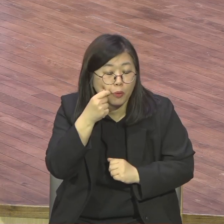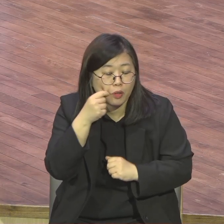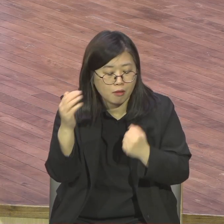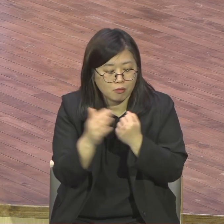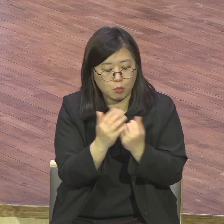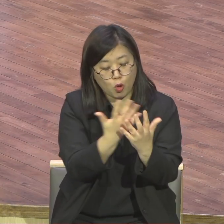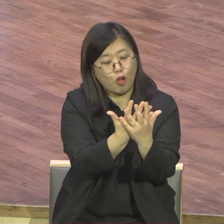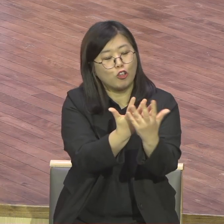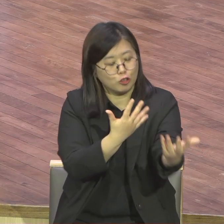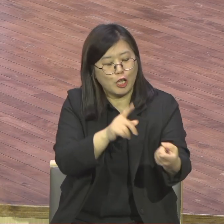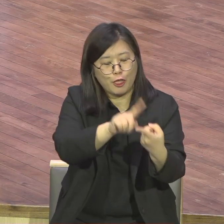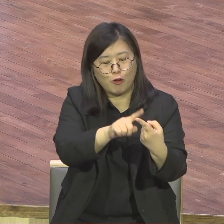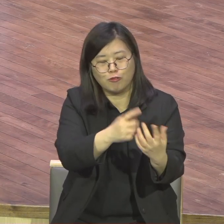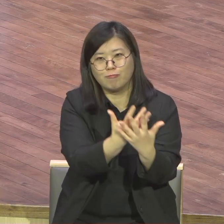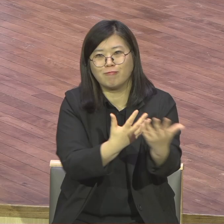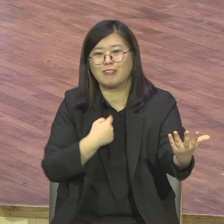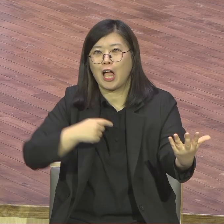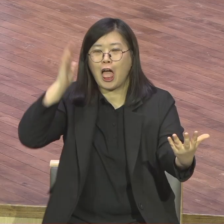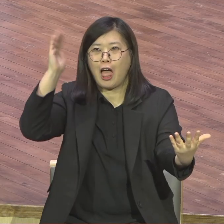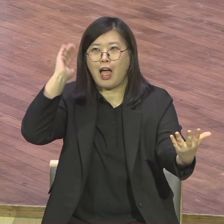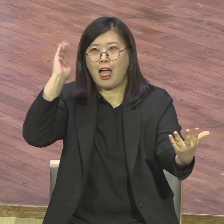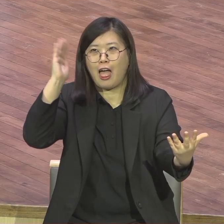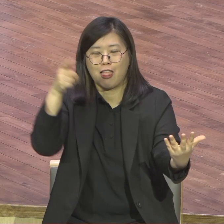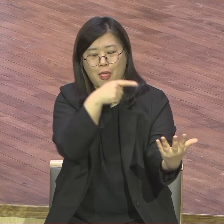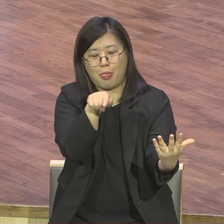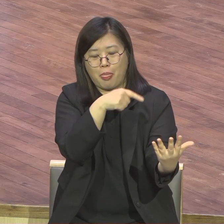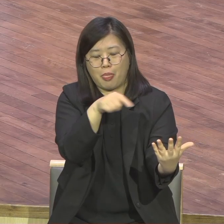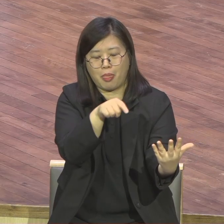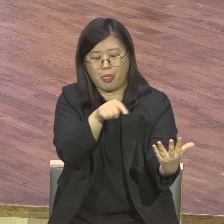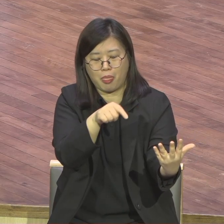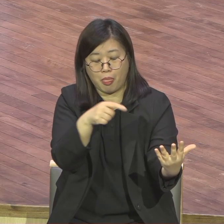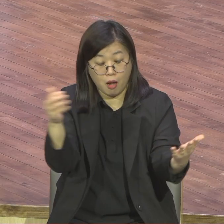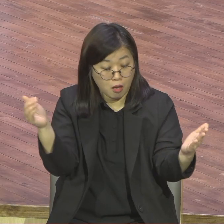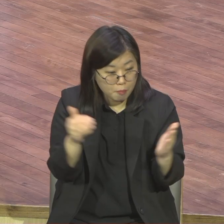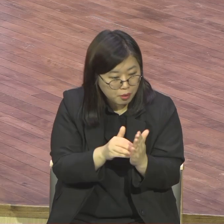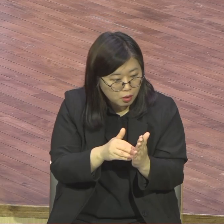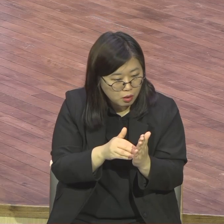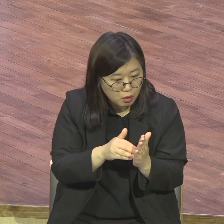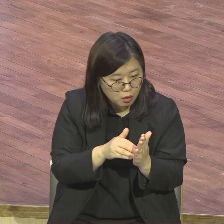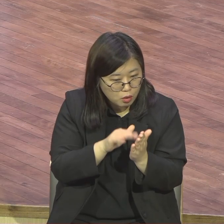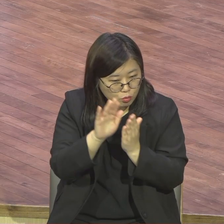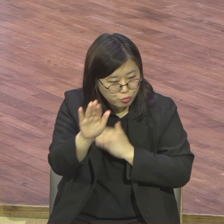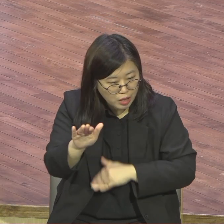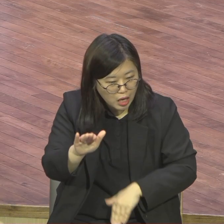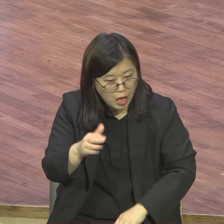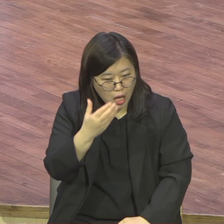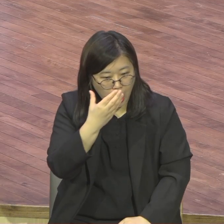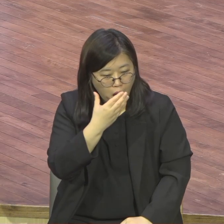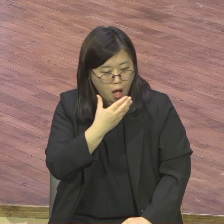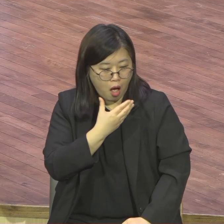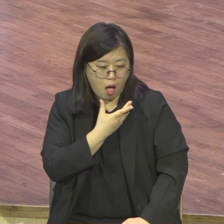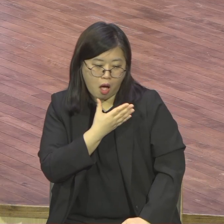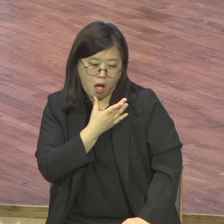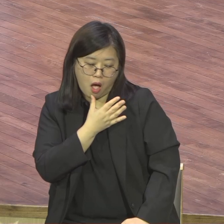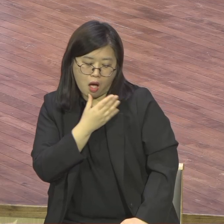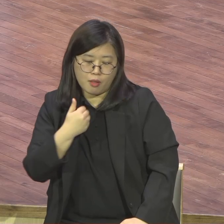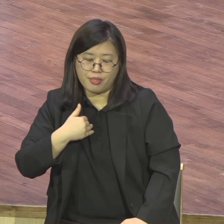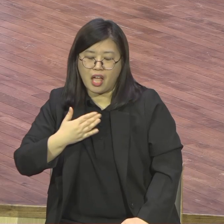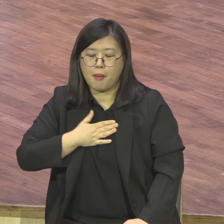치유 내가 치유되기 시작했어요 현장 사령관이 별거 아니에요 그렇게 하다보니까